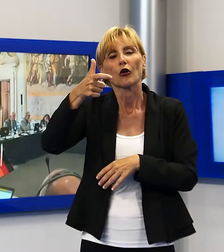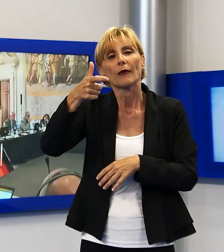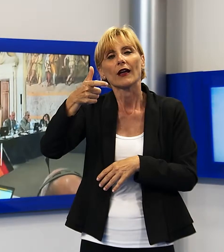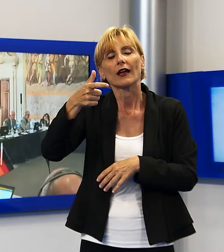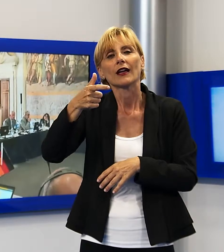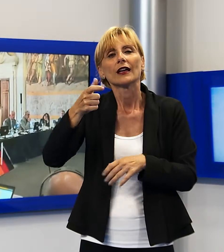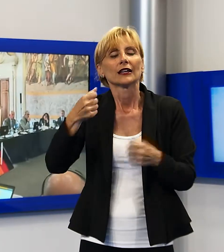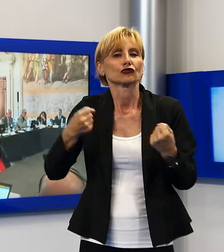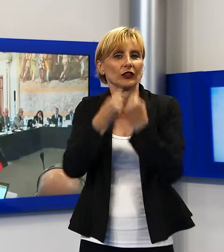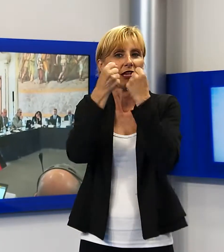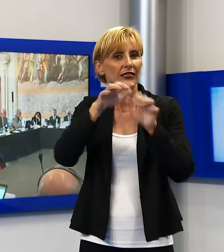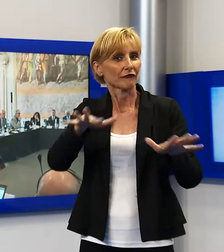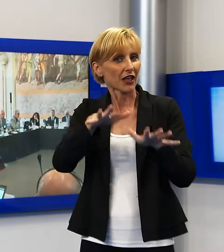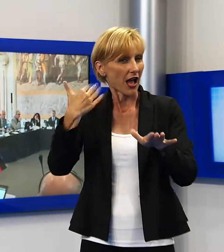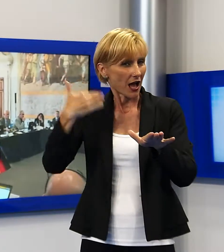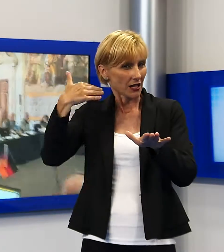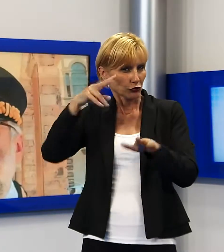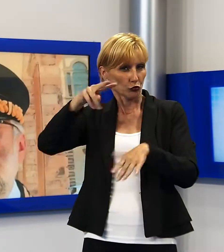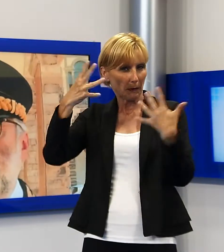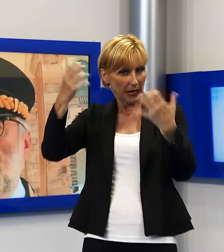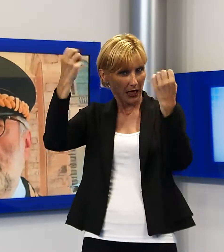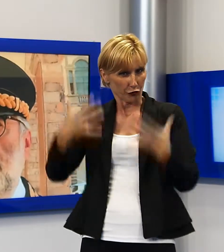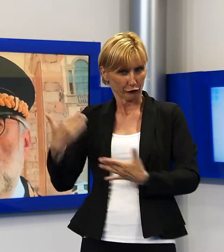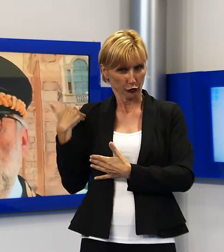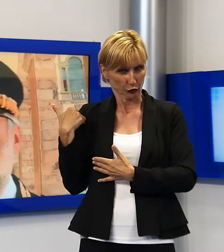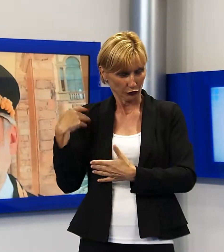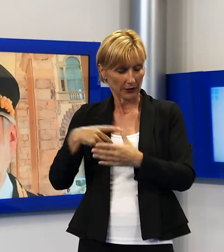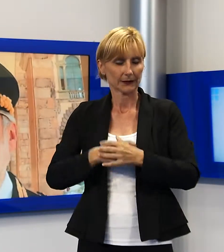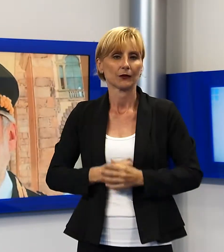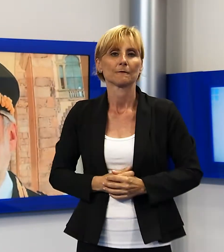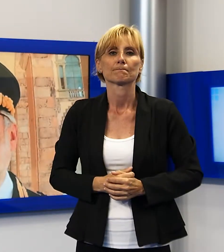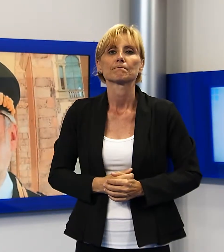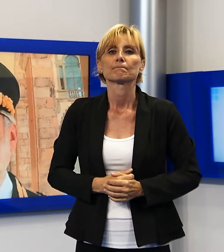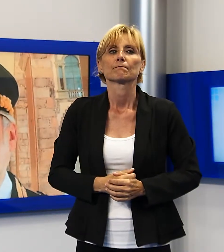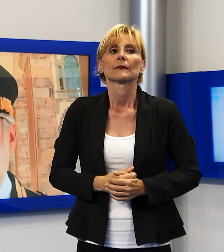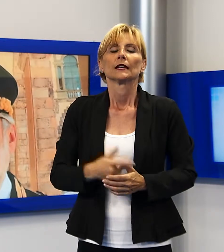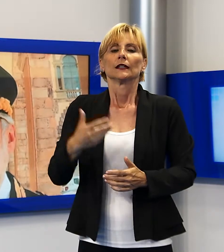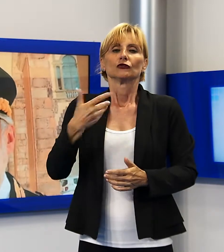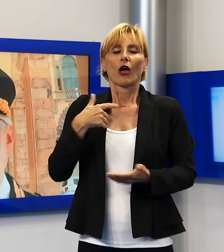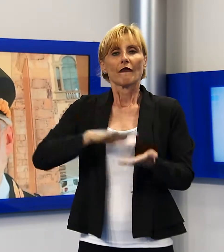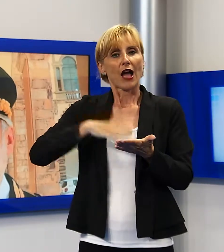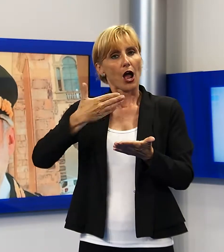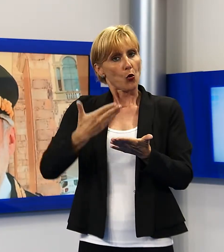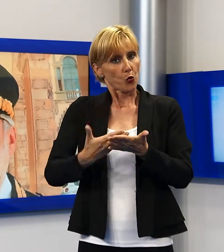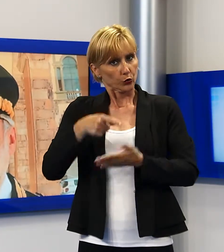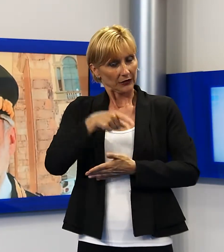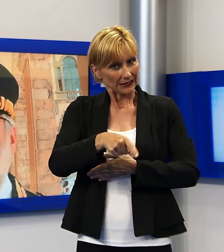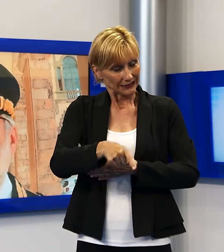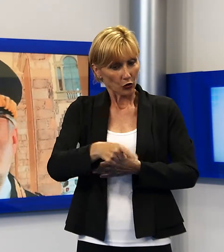Ma guardi c'è una valutazione della safety in ambito ferroviario